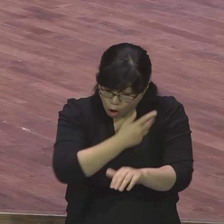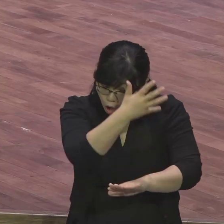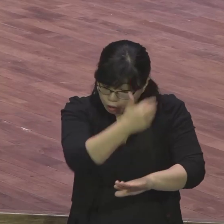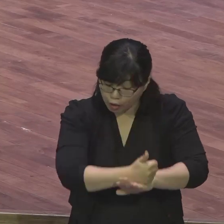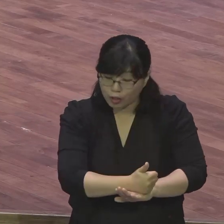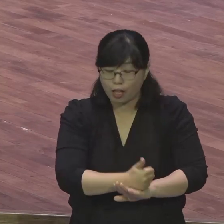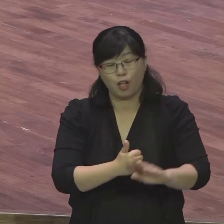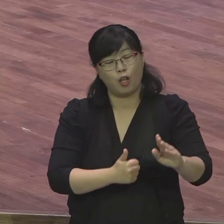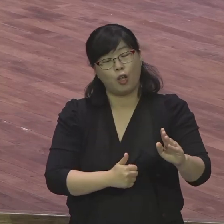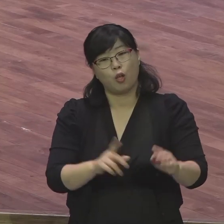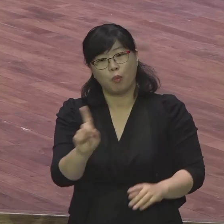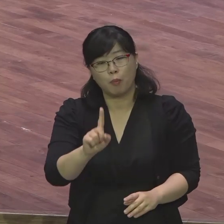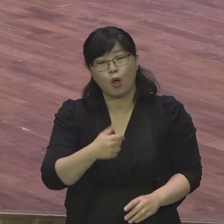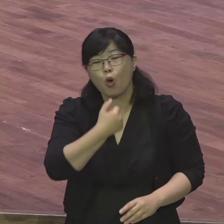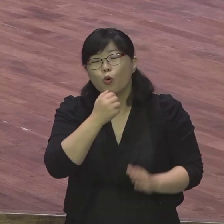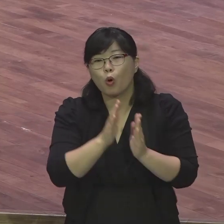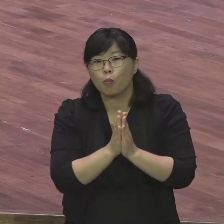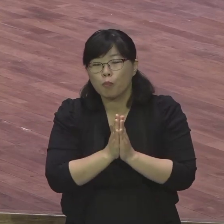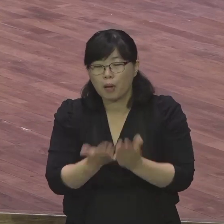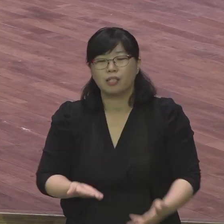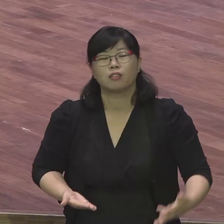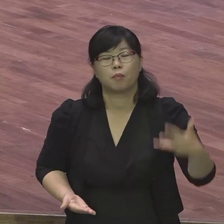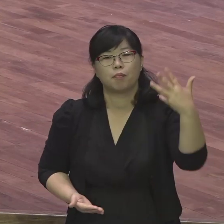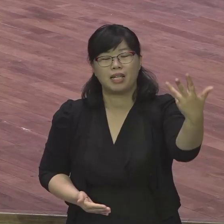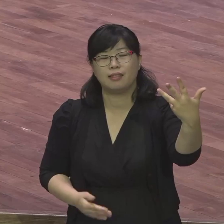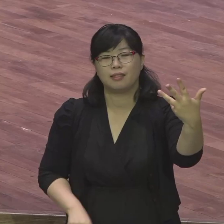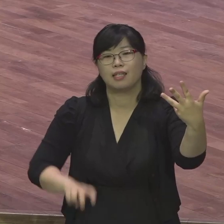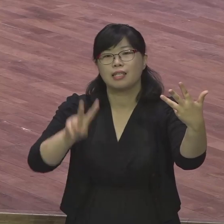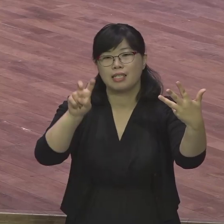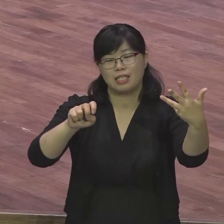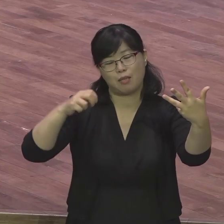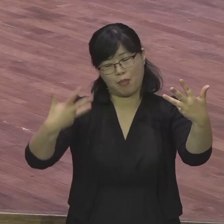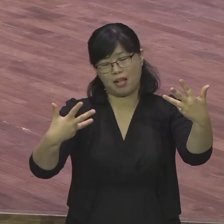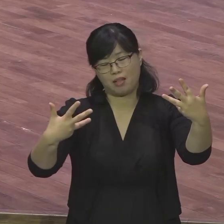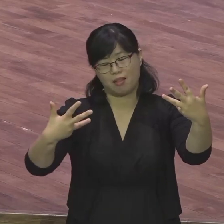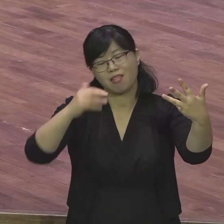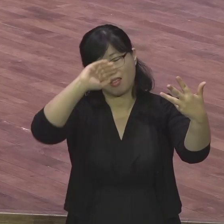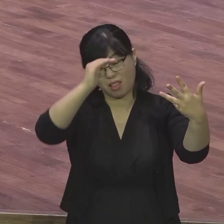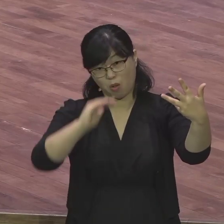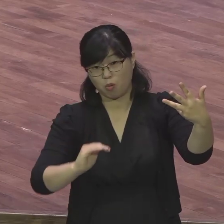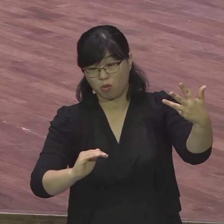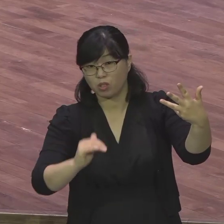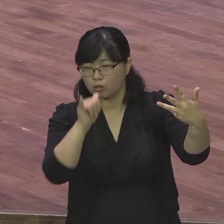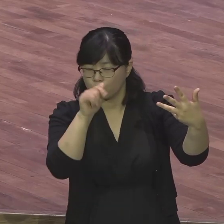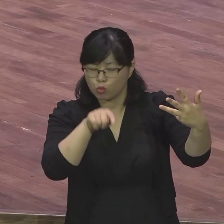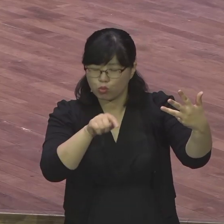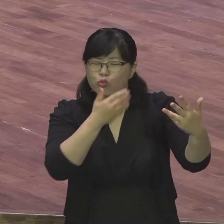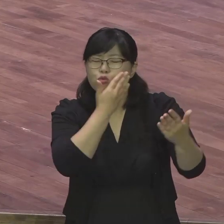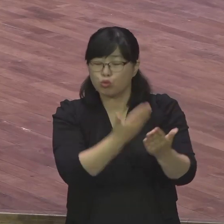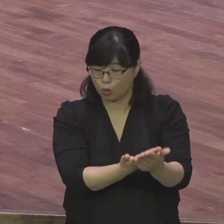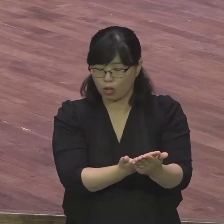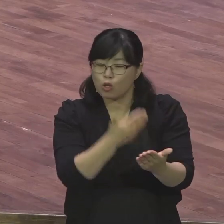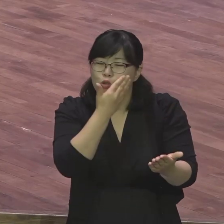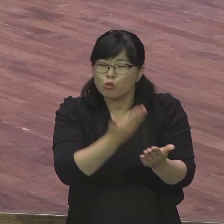자 하나님은 어떤 분이냐 로마서 8장에서 다 말씀하고 있어요 우리 한번 함께